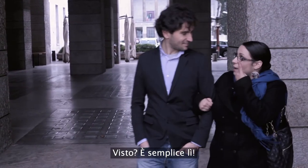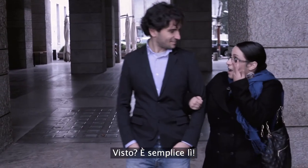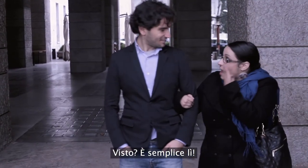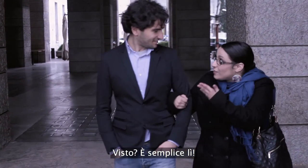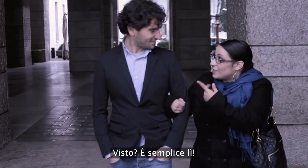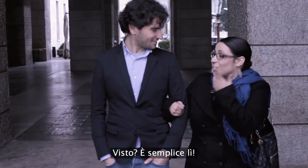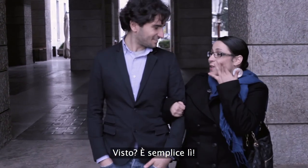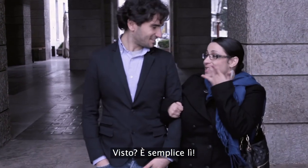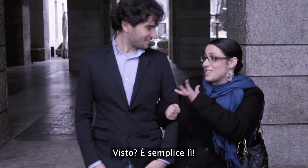Ricordati di chiamare LISIro ogni che ne hai bisogno.